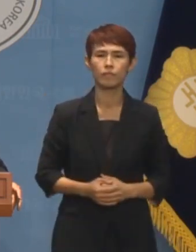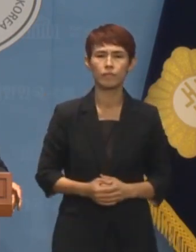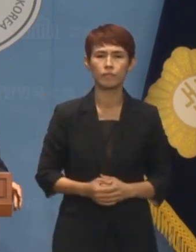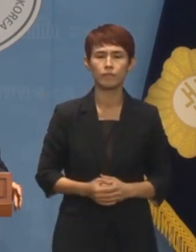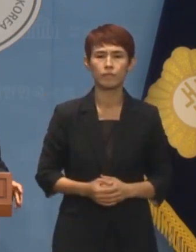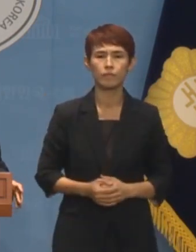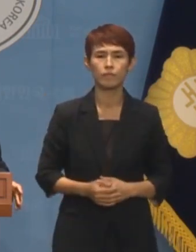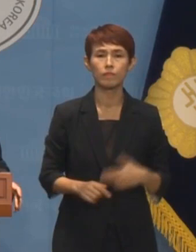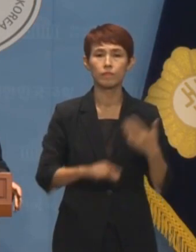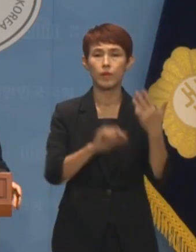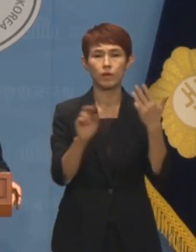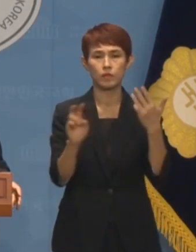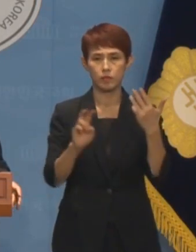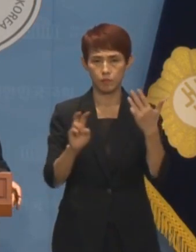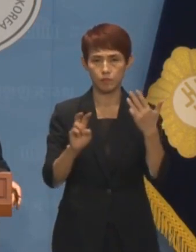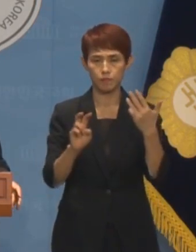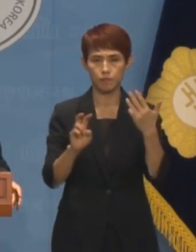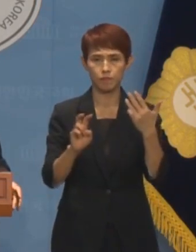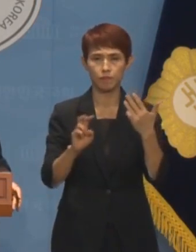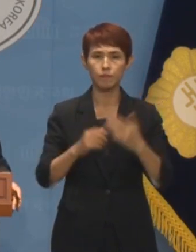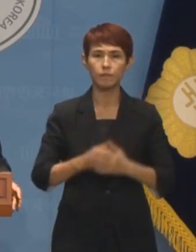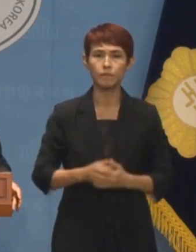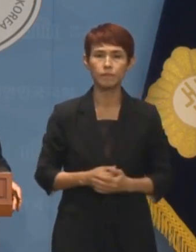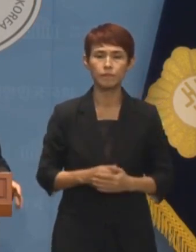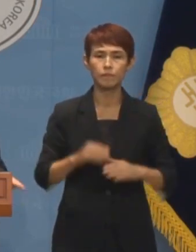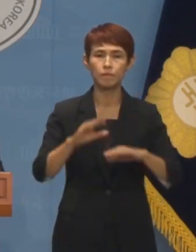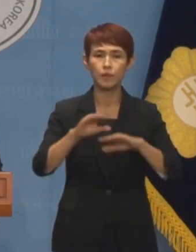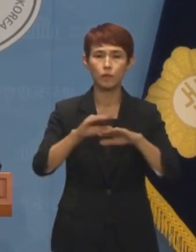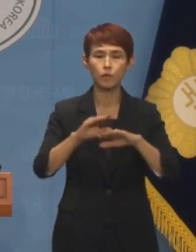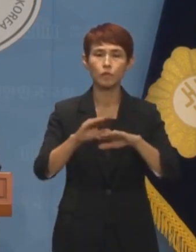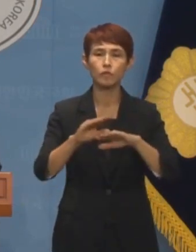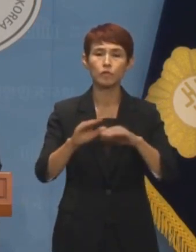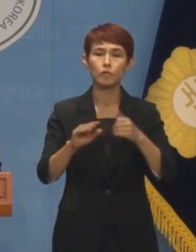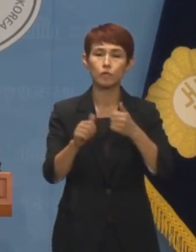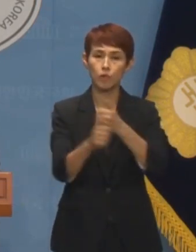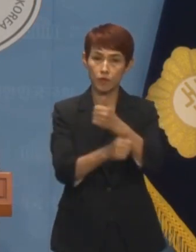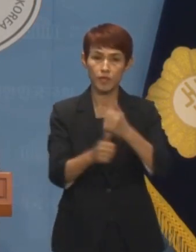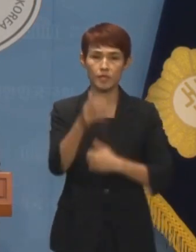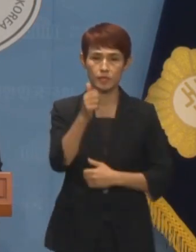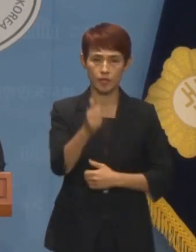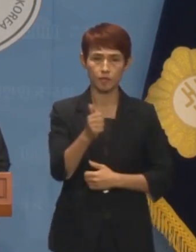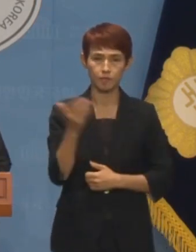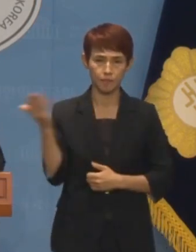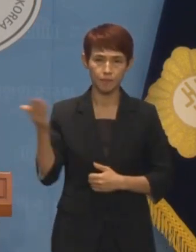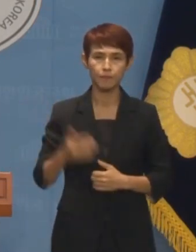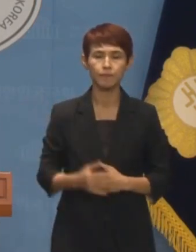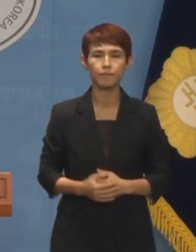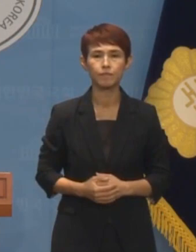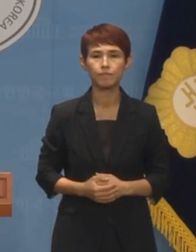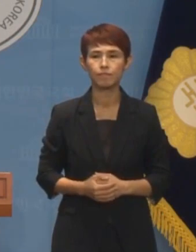2024년 8월 20일 과학기술정보통신위원회 위원장 최민희